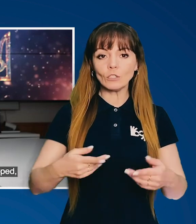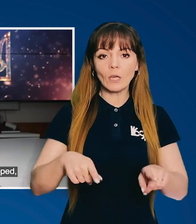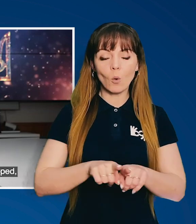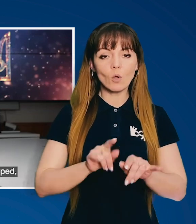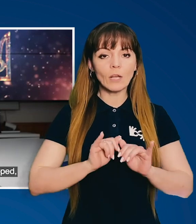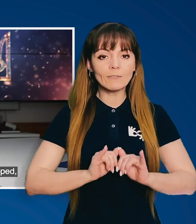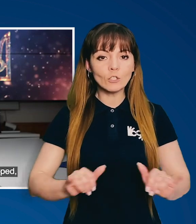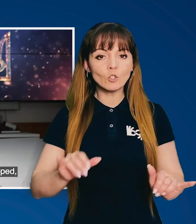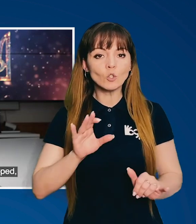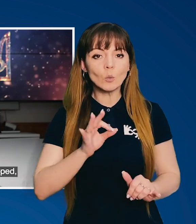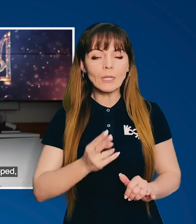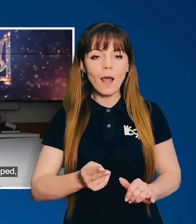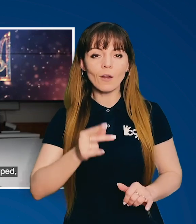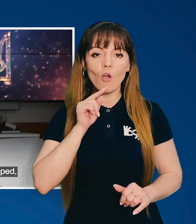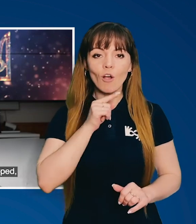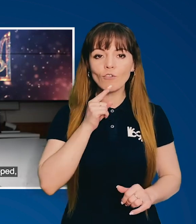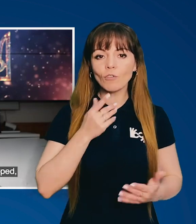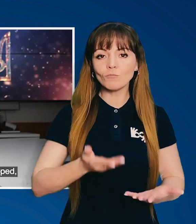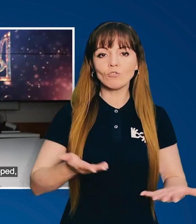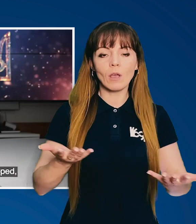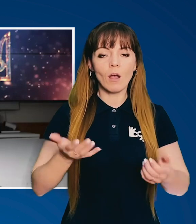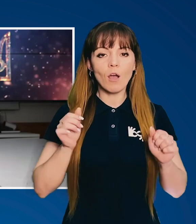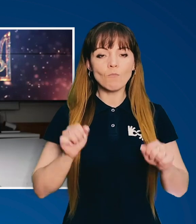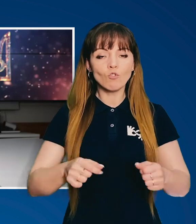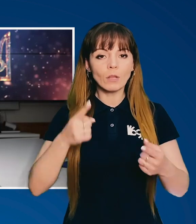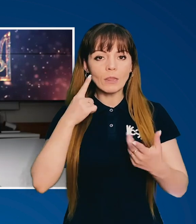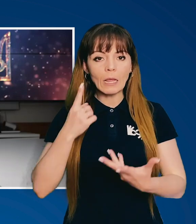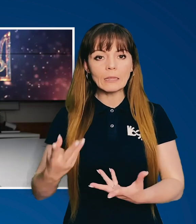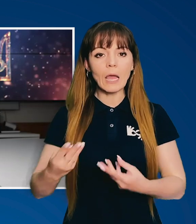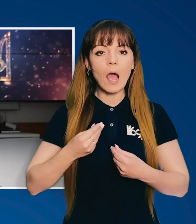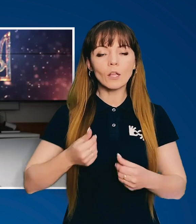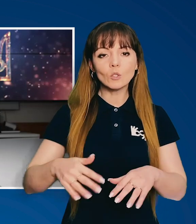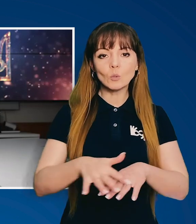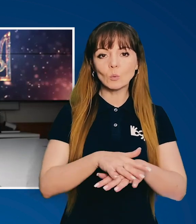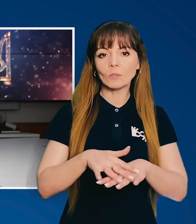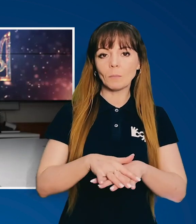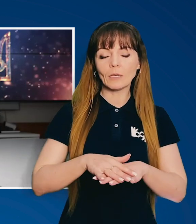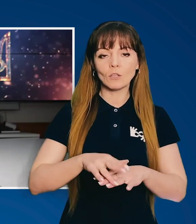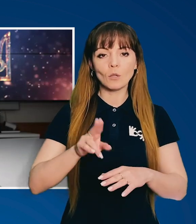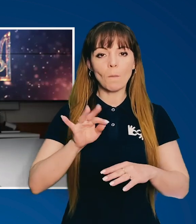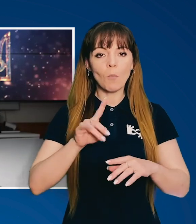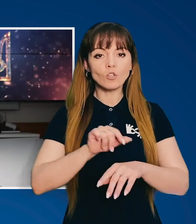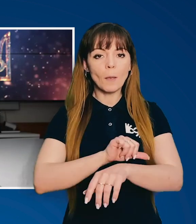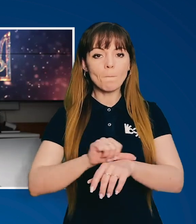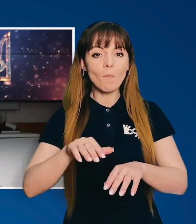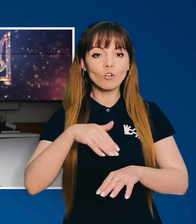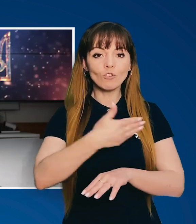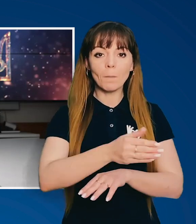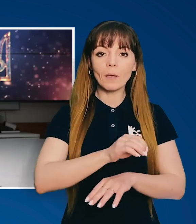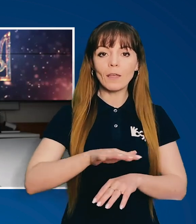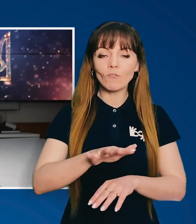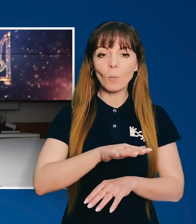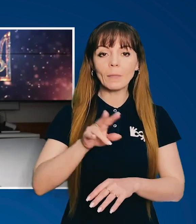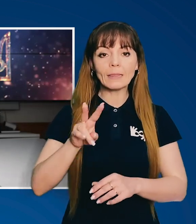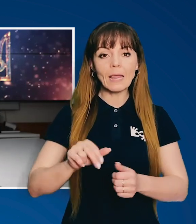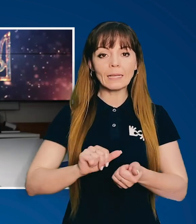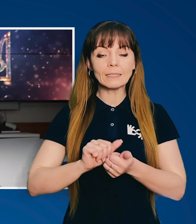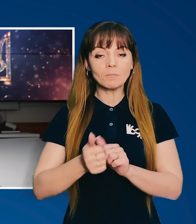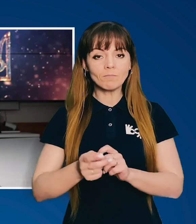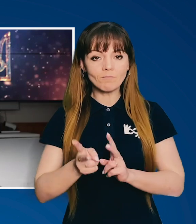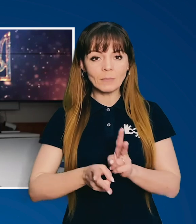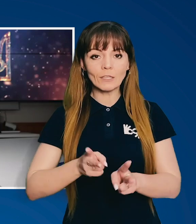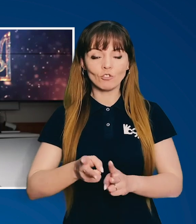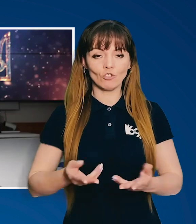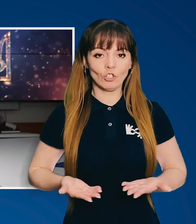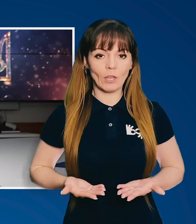такою ж розвинутою соціально-економічно, яка може надихати суспільство поза межами Європи на